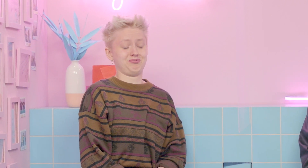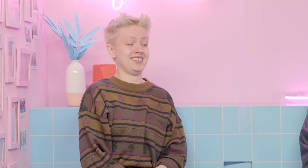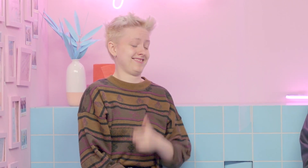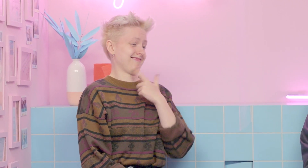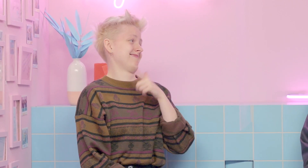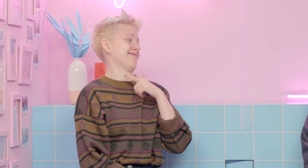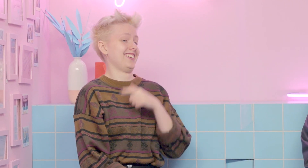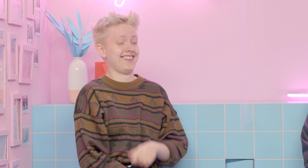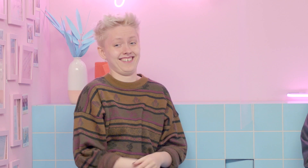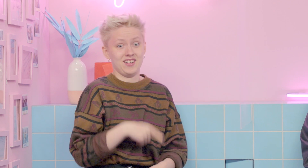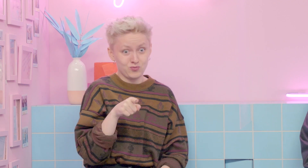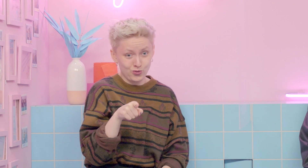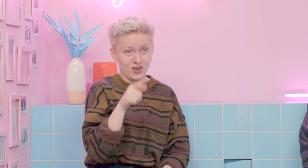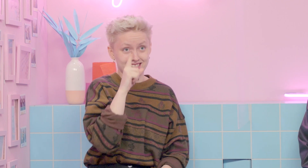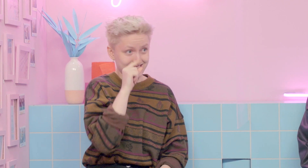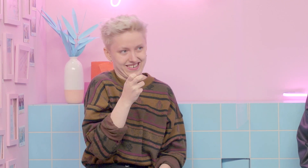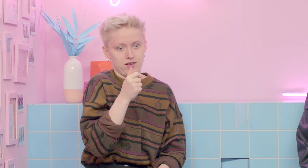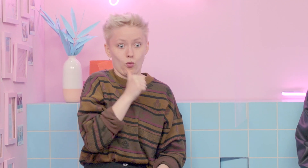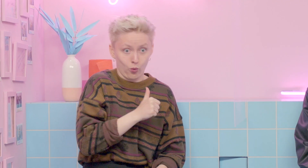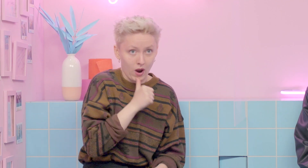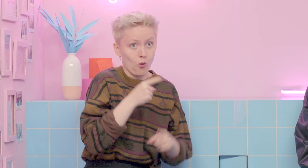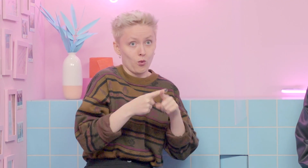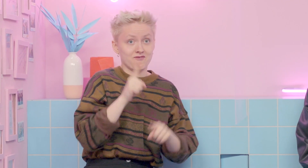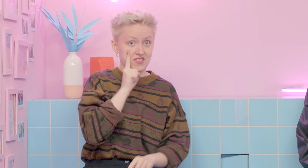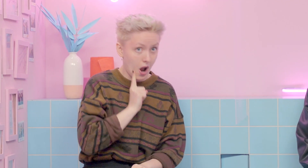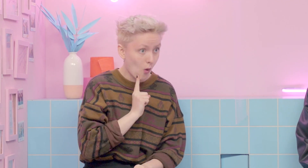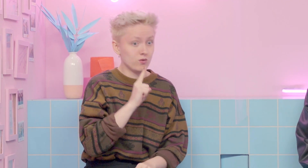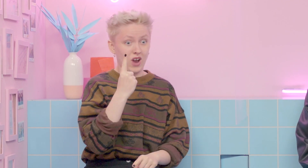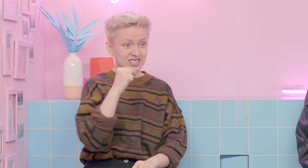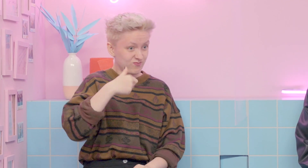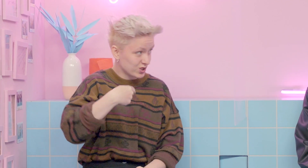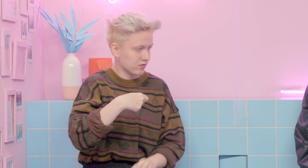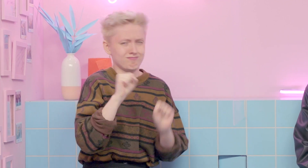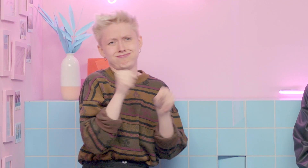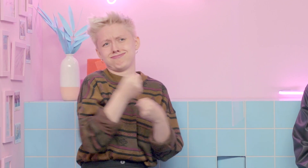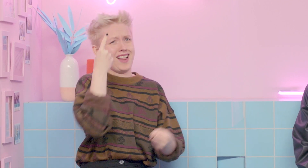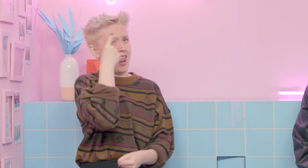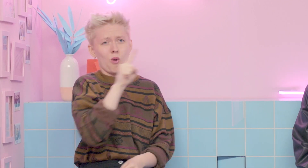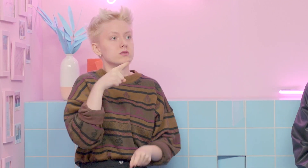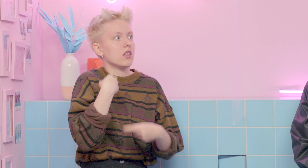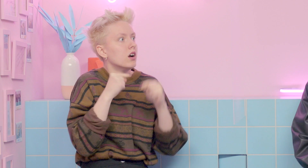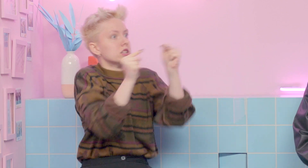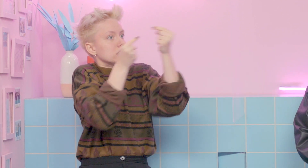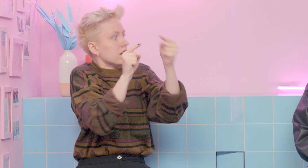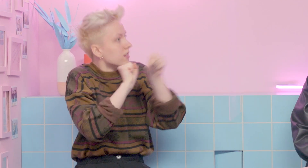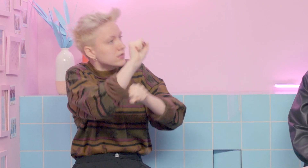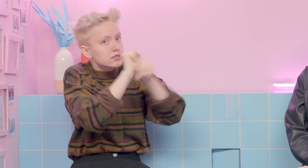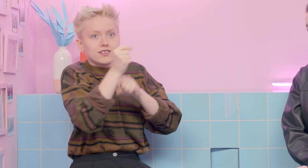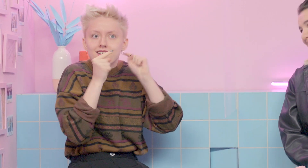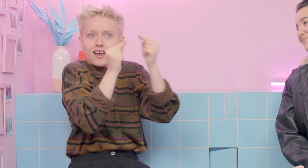Männer und die halt gesagt haben, hey, du bist so jung und eine Frau, was willst du denn jetzt von uns? Und dann war das echt so ein ewiges Hin und Her